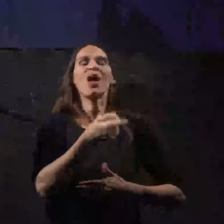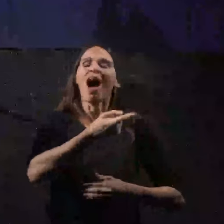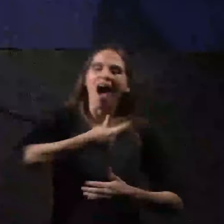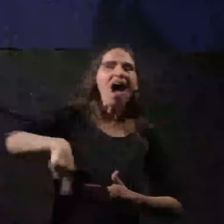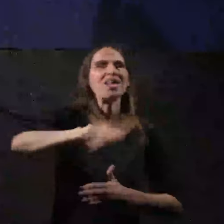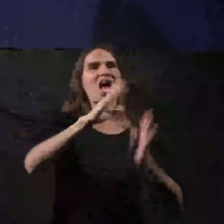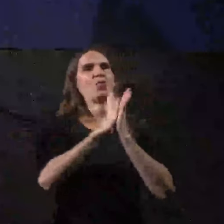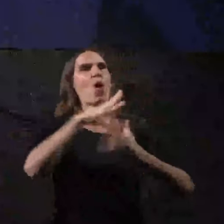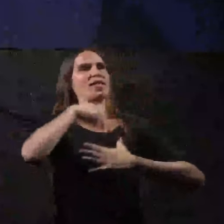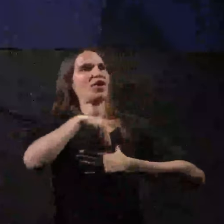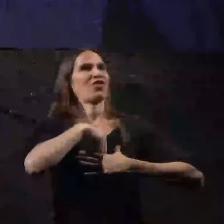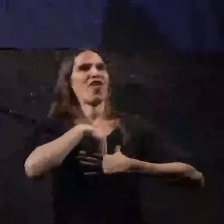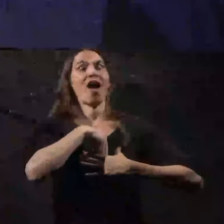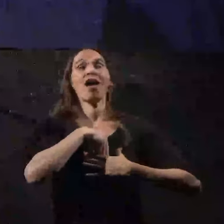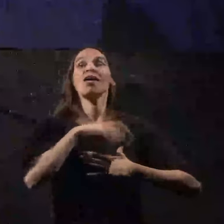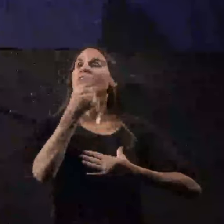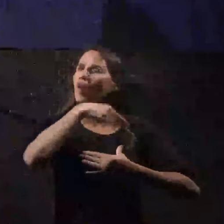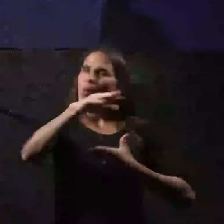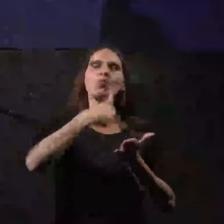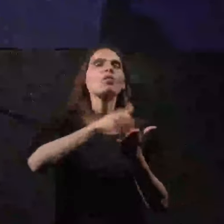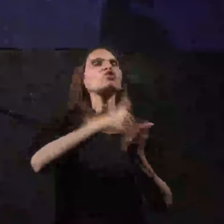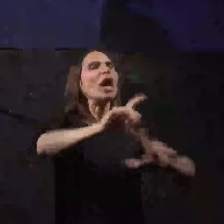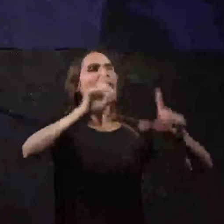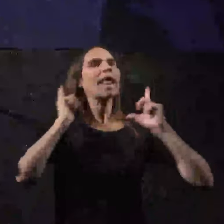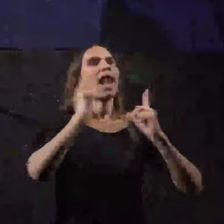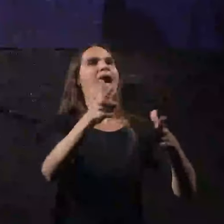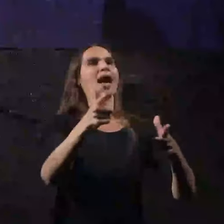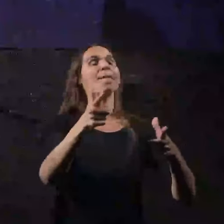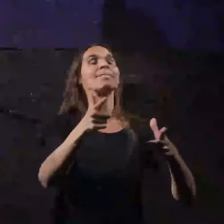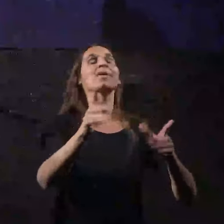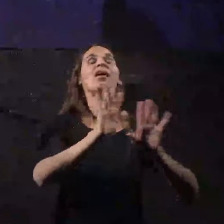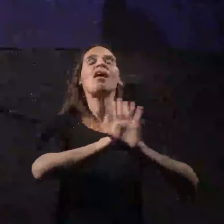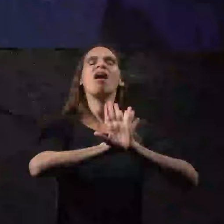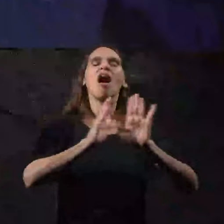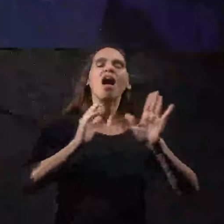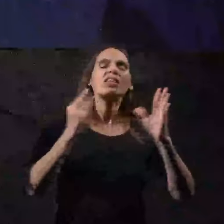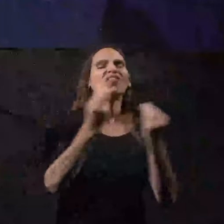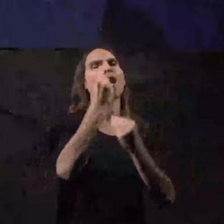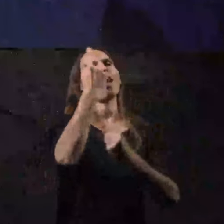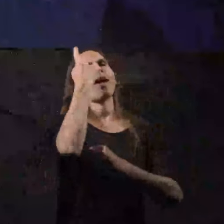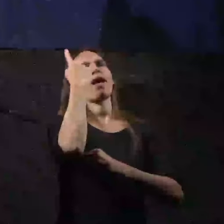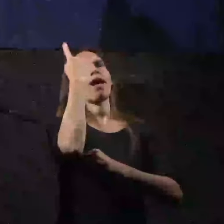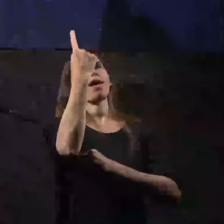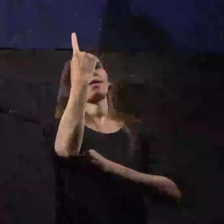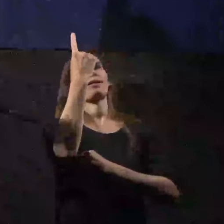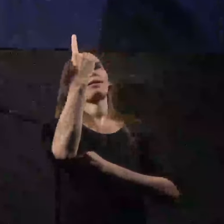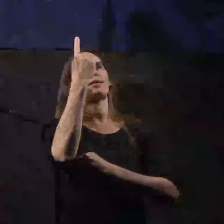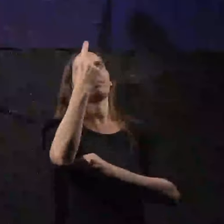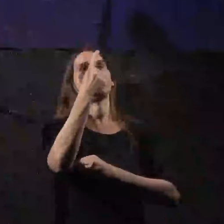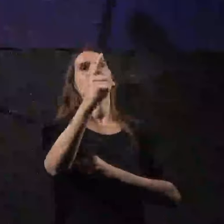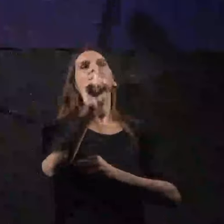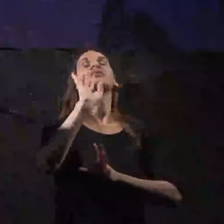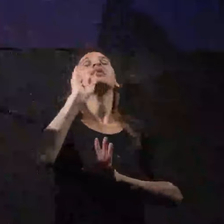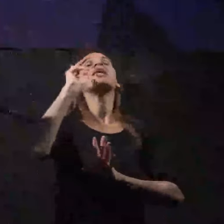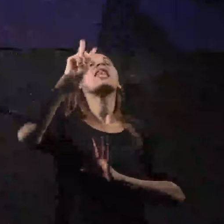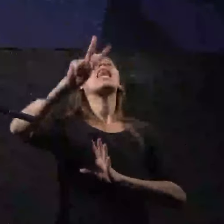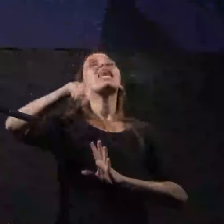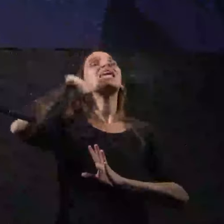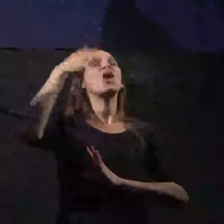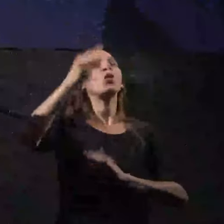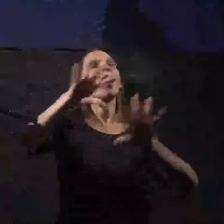התקווה ואנחנו נמשיך להילחם רק על דבר אחד להיות